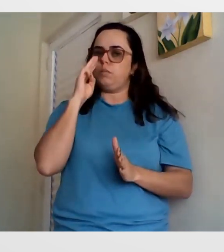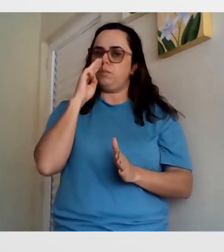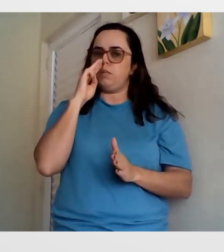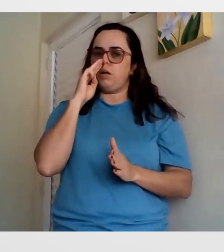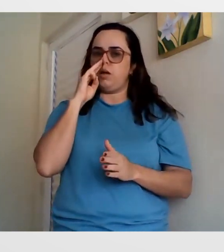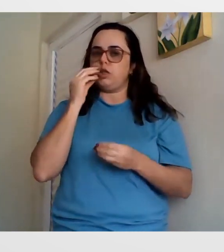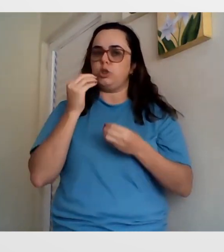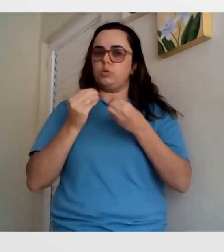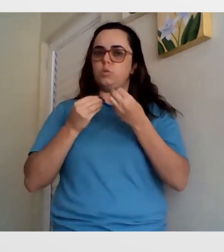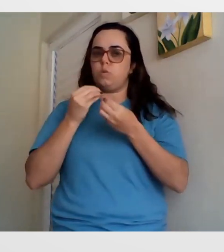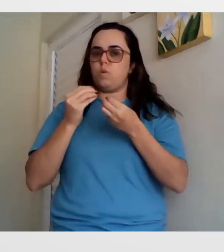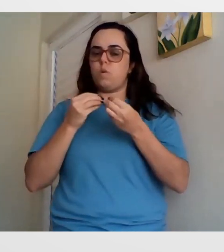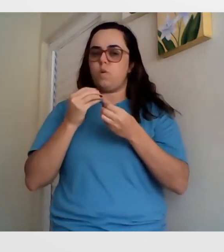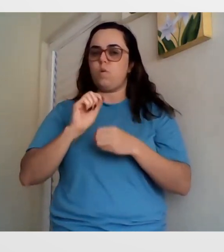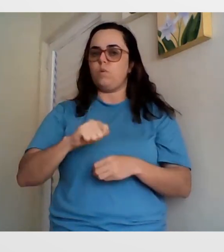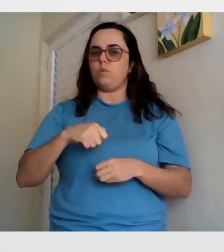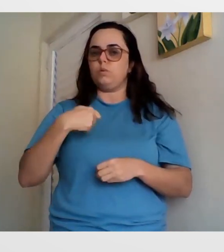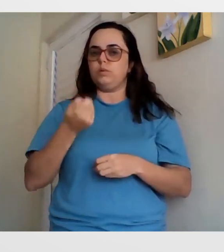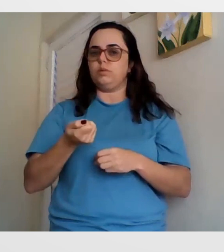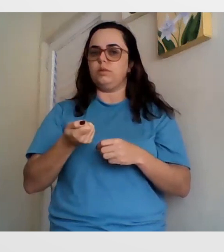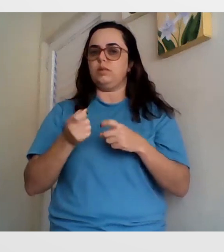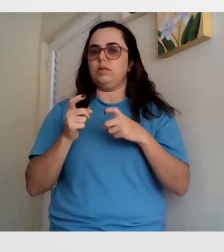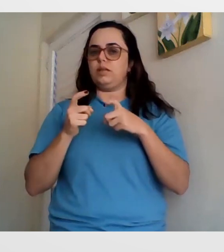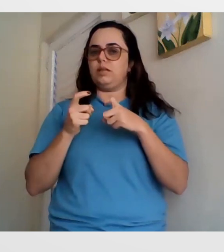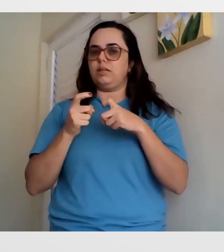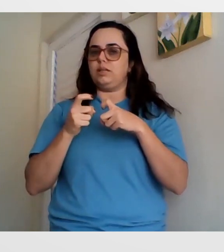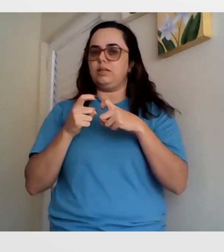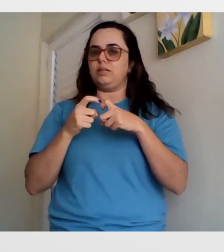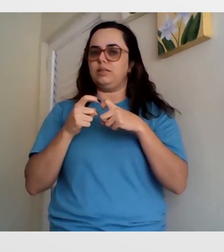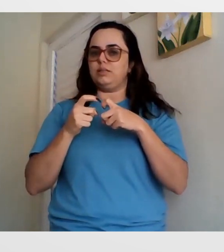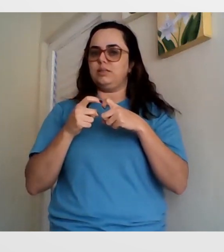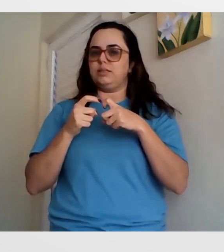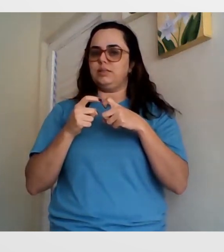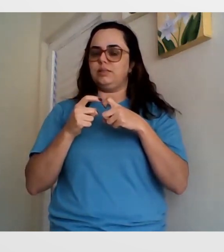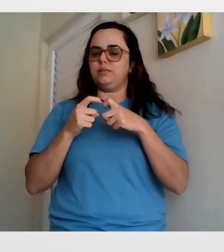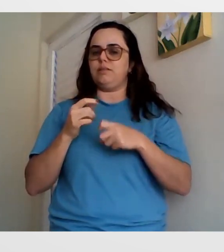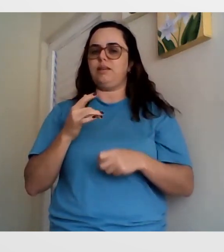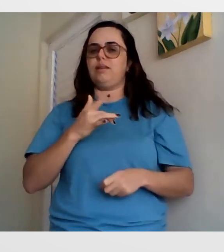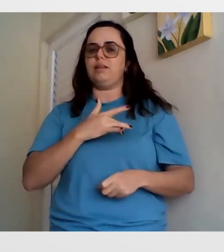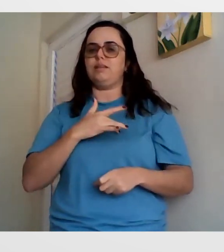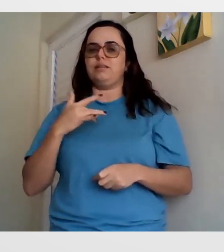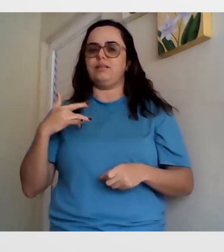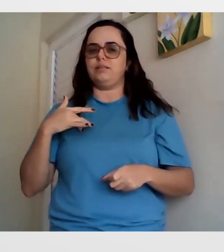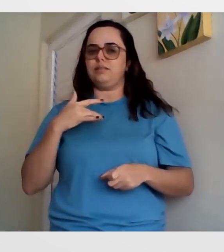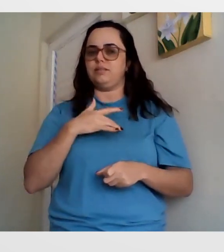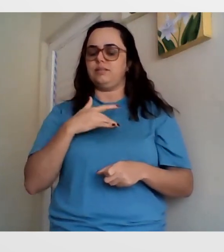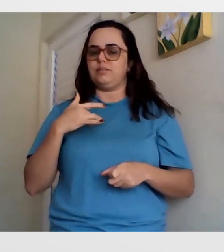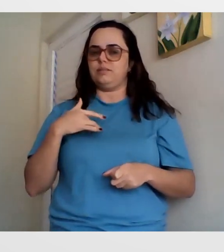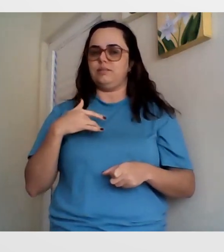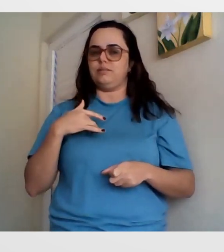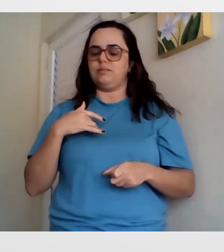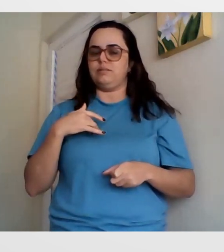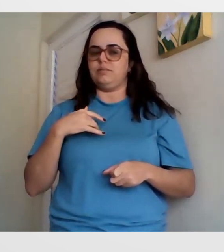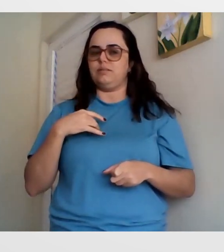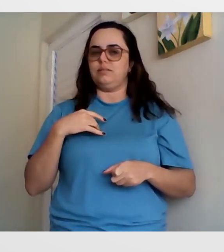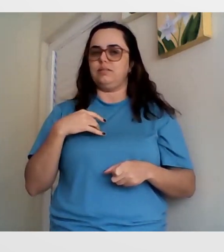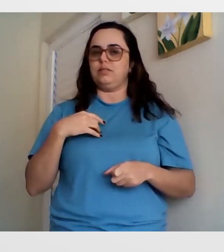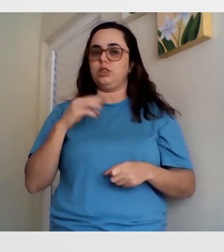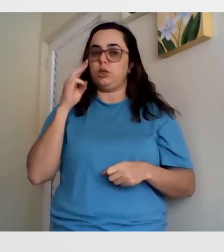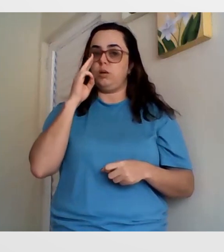perguntei ao professor Madison Barreto para que ele me explicasse sobre os sinais relacionados à área de saúde. Então,